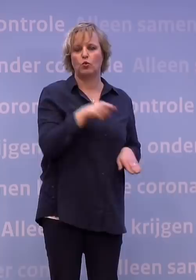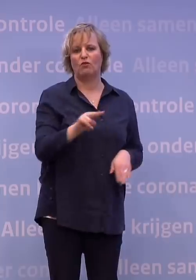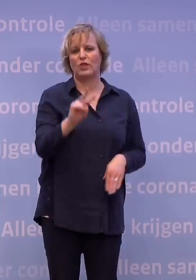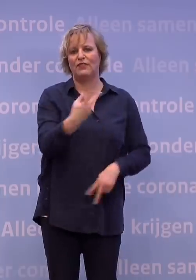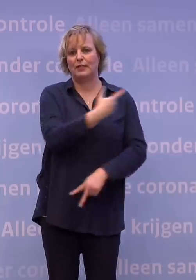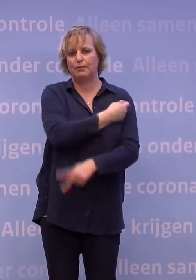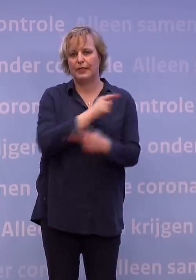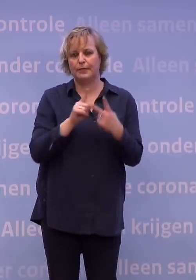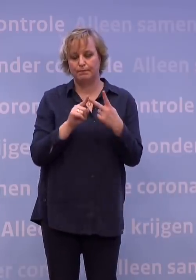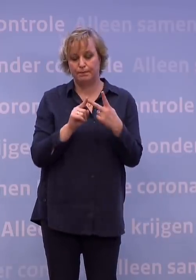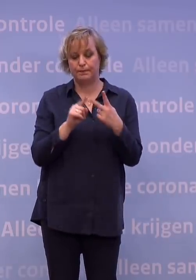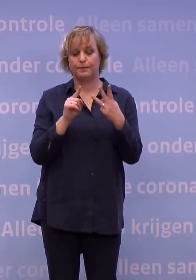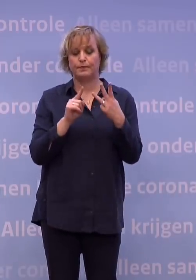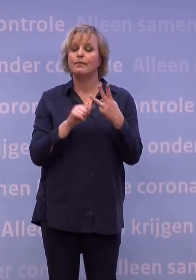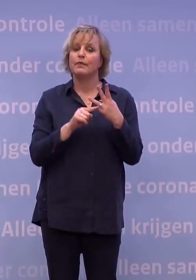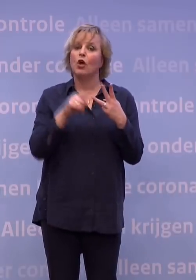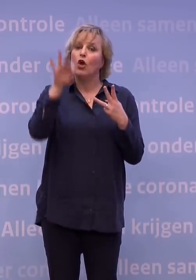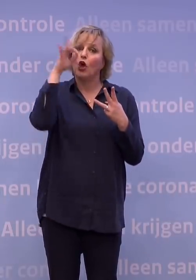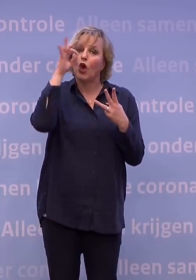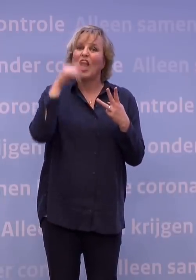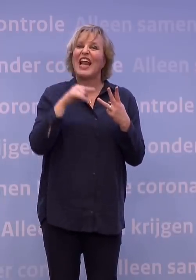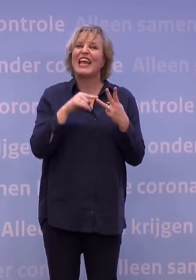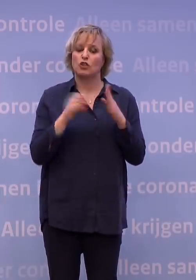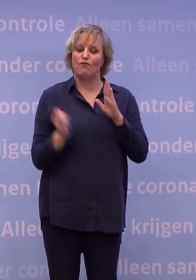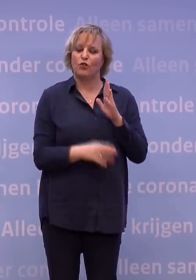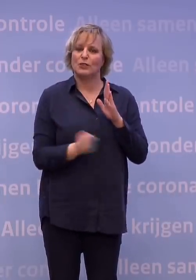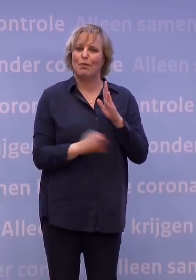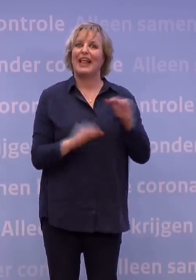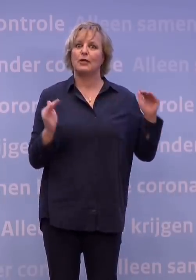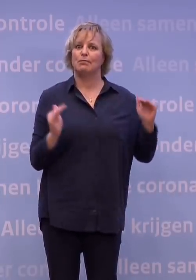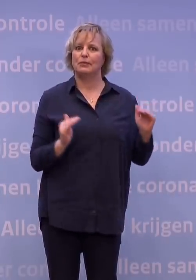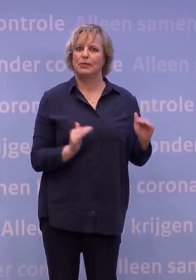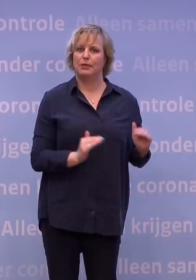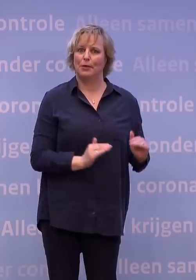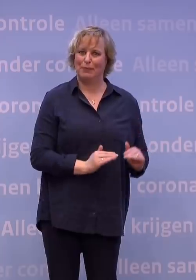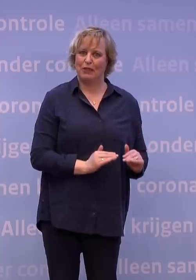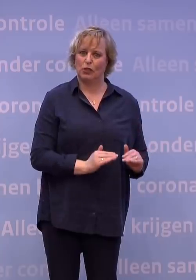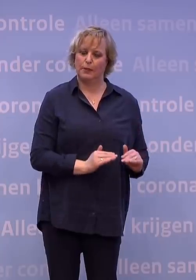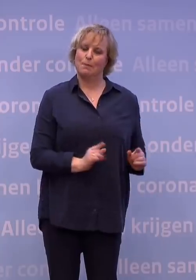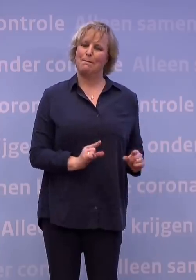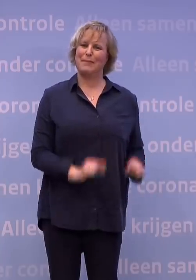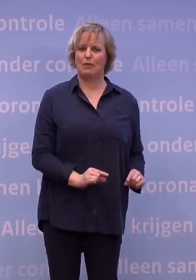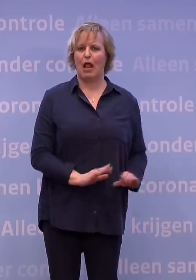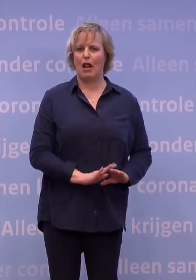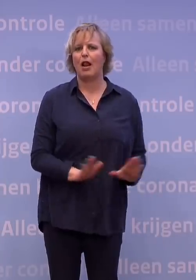En de derde is dat we hebben geleerd om de verspilling verder omlaag te brengen en die willen we dus tot een minimum beperken.